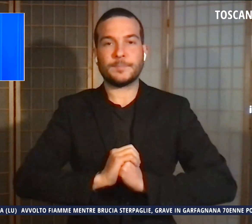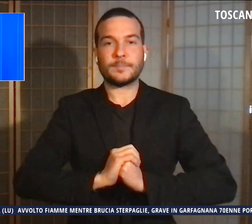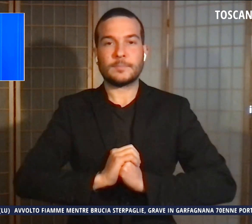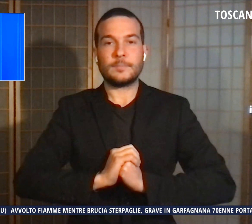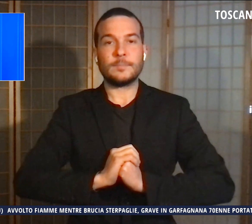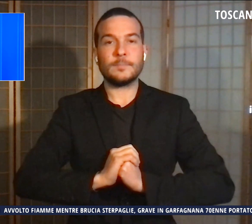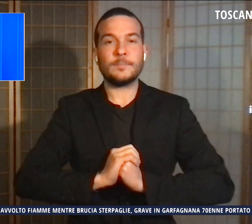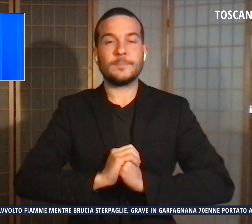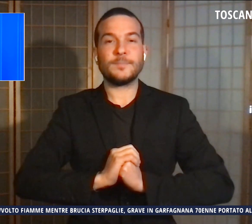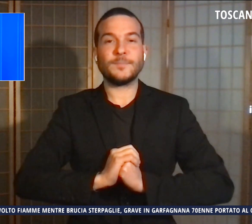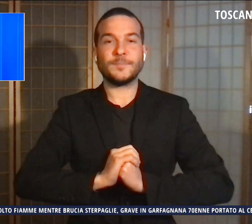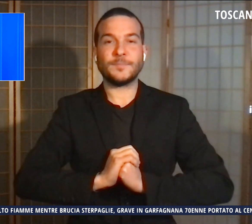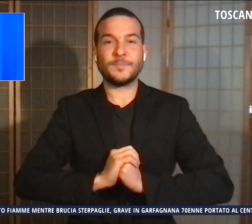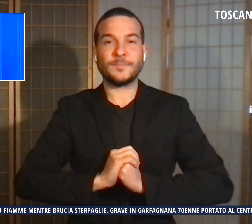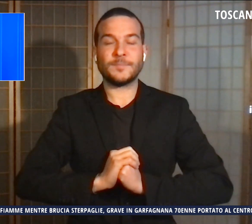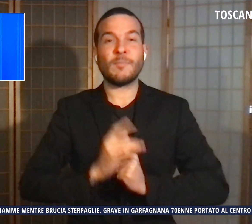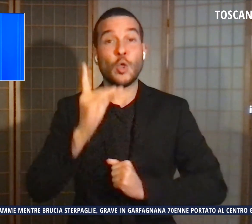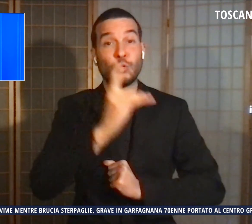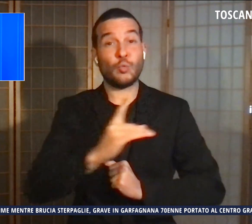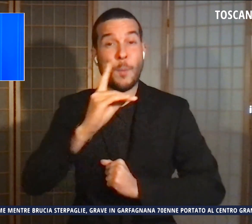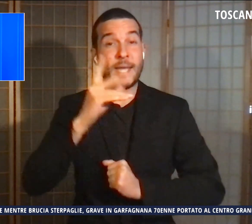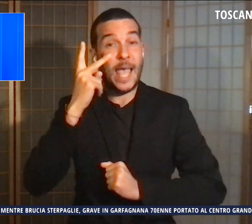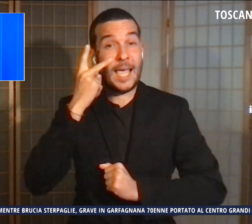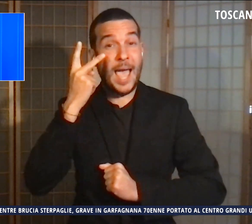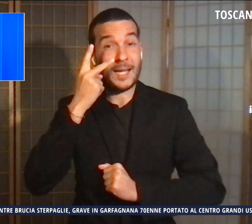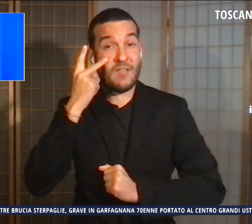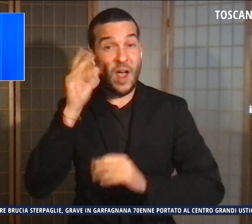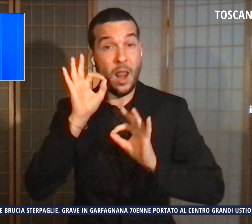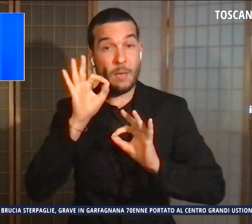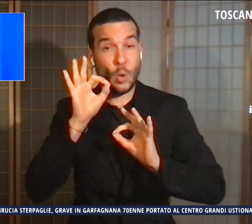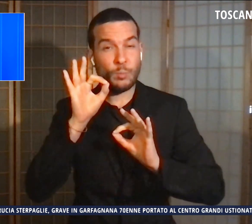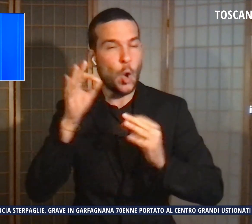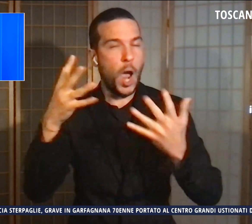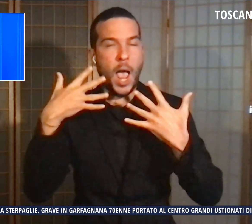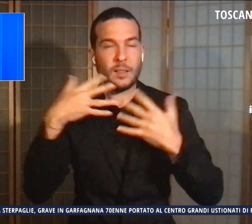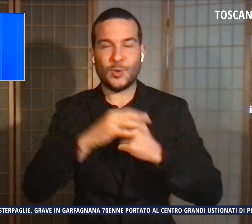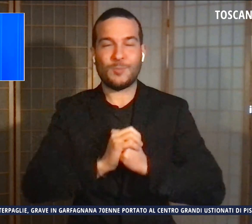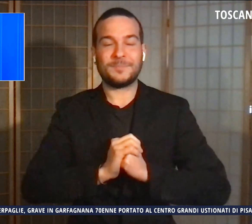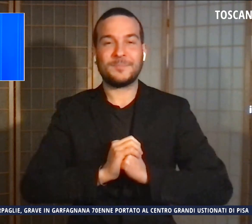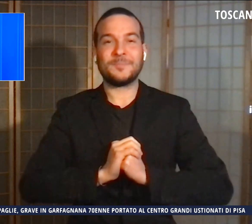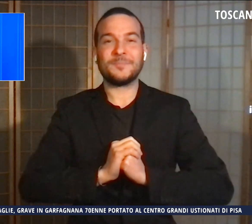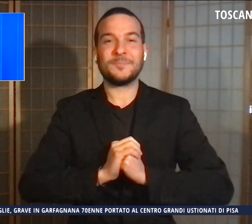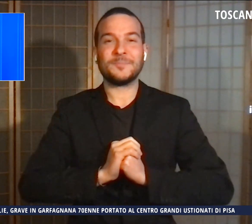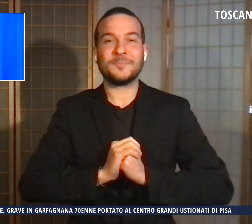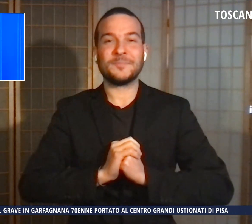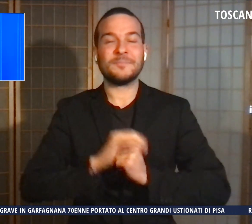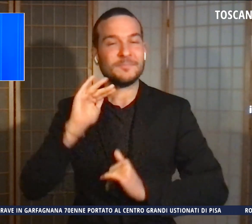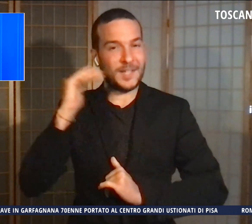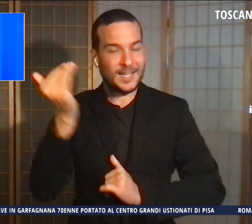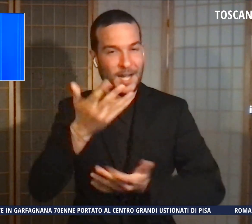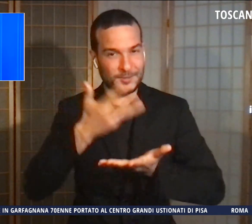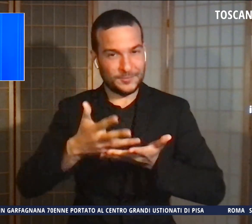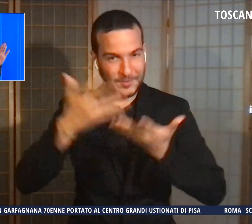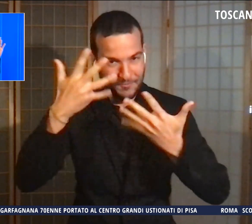Una domenica di carnevale all'insegna del caldo. È tutto, grazie per averci